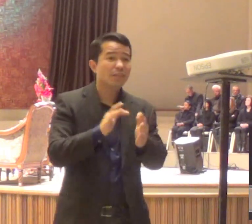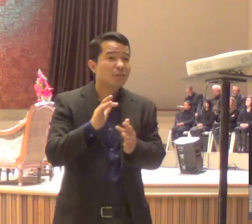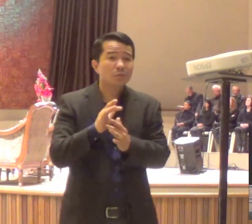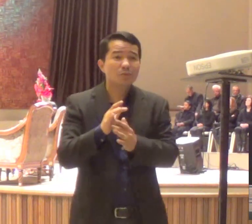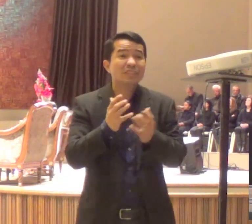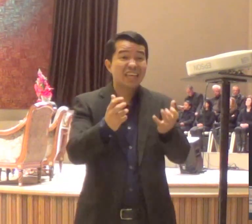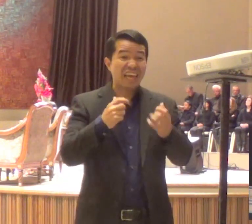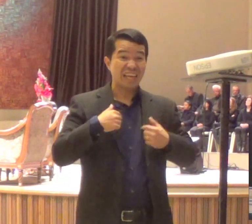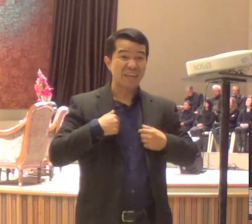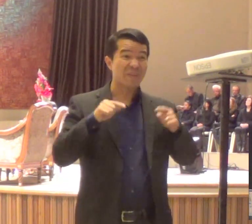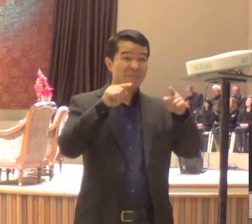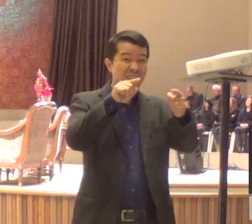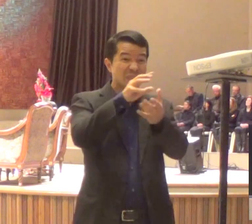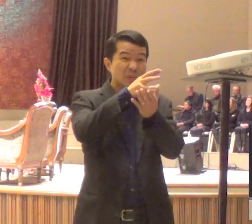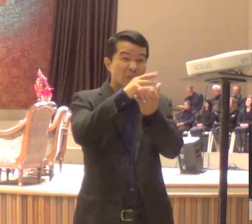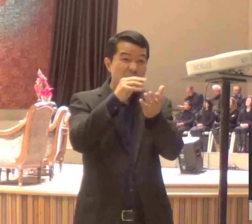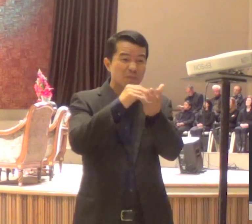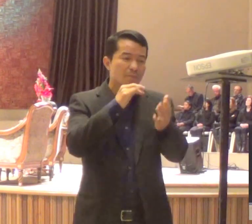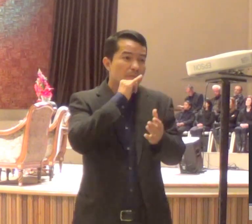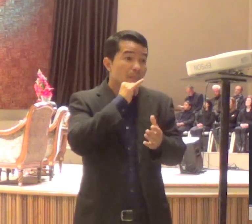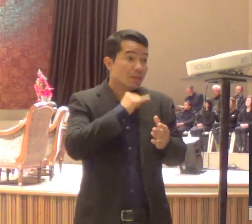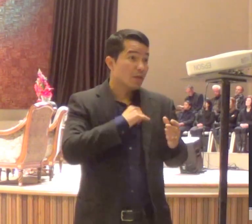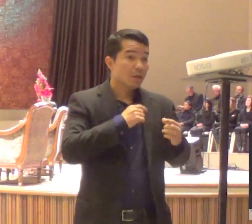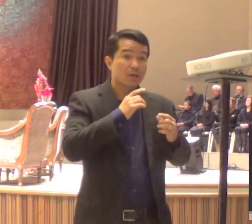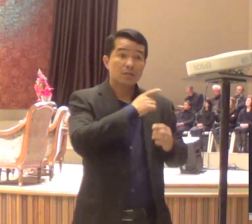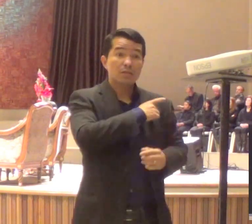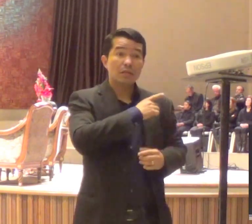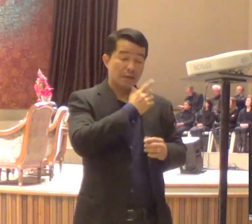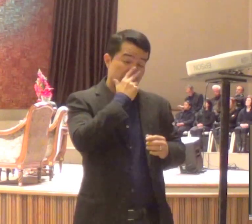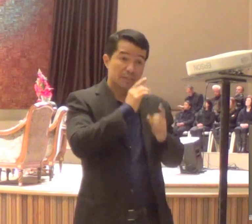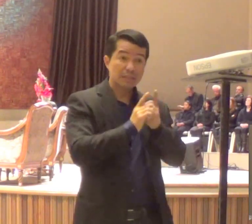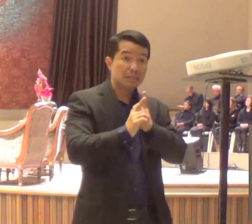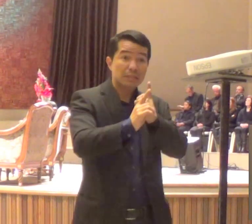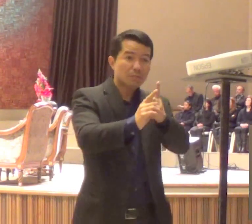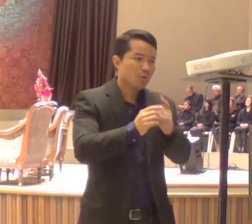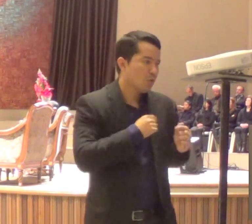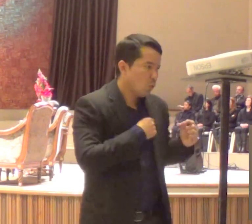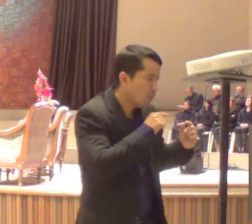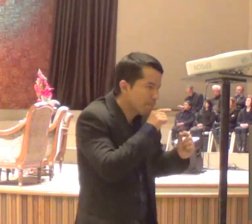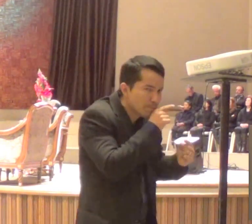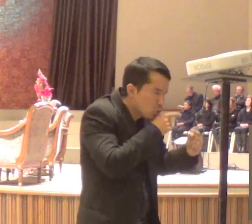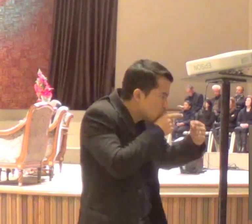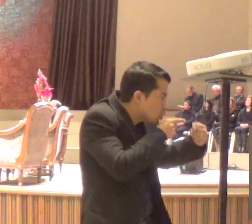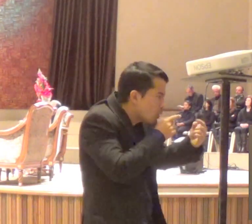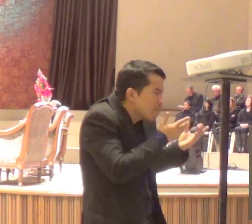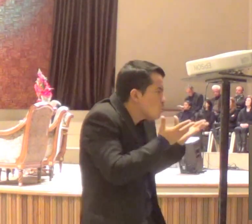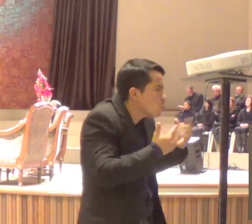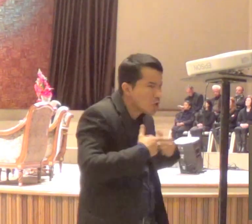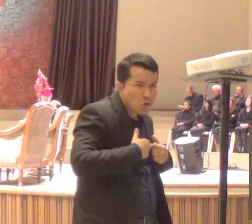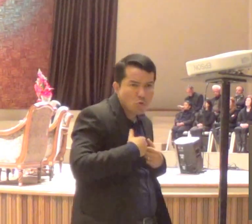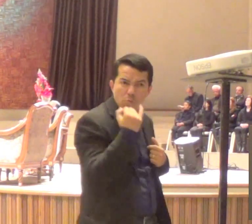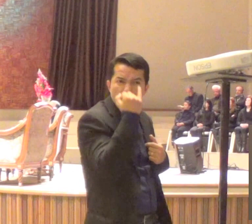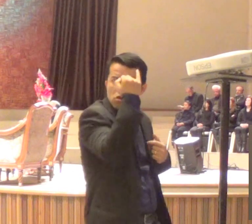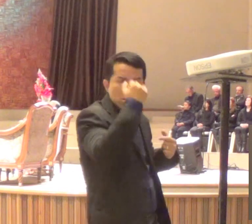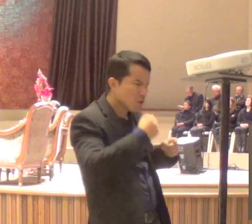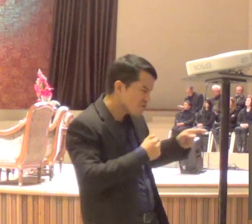estão lá discutindo baixinho, agora não é no privado, do secreto, mas estão lá na mesa, lá